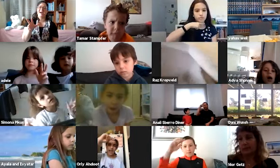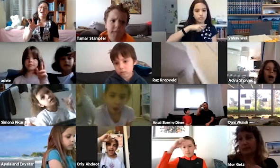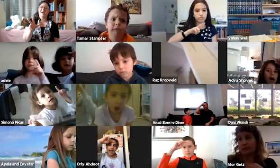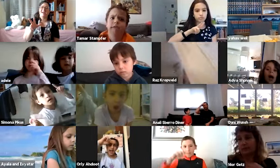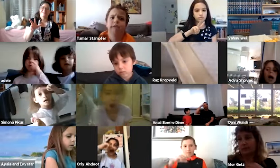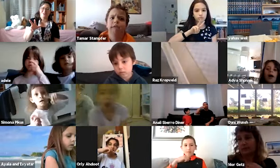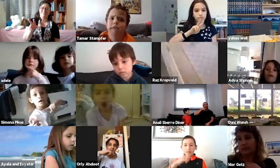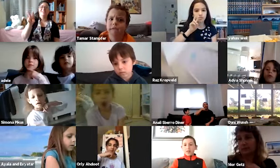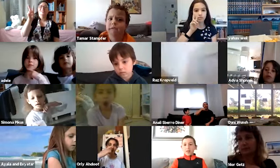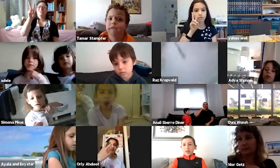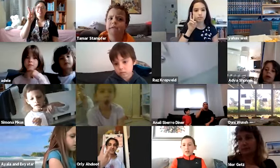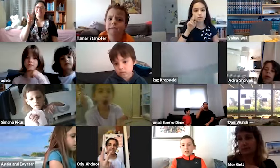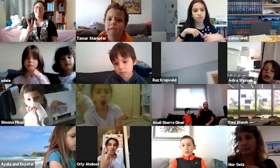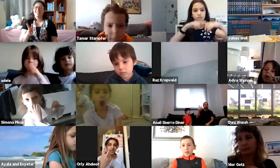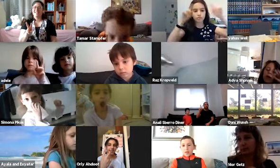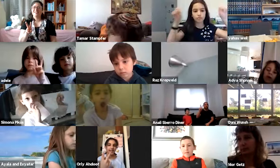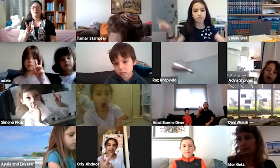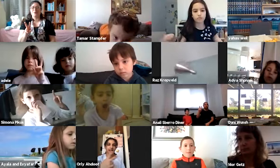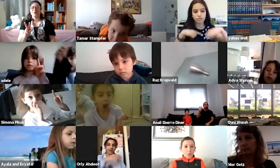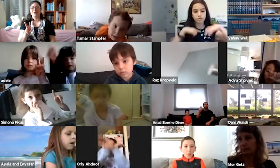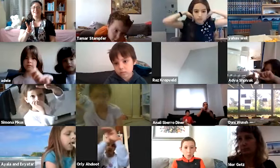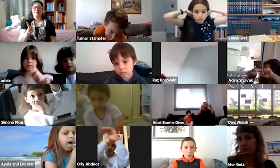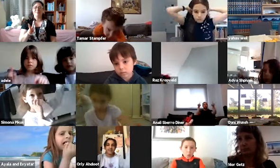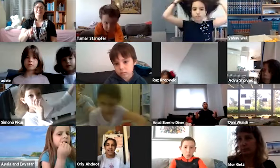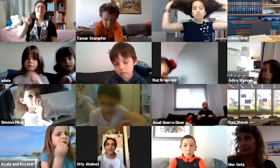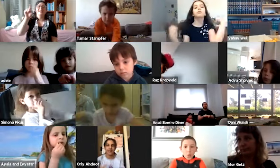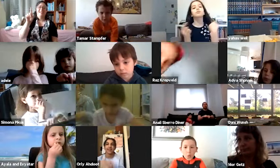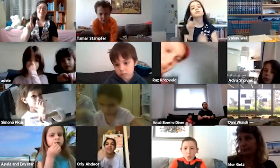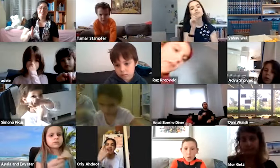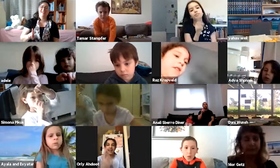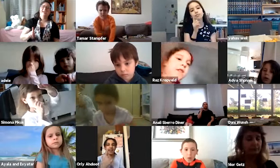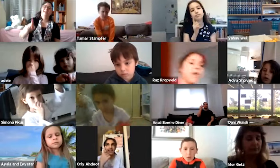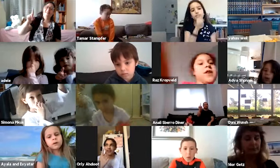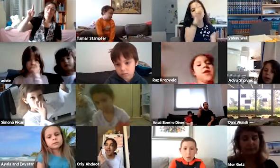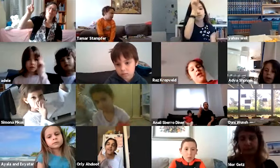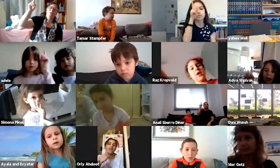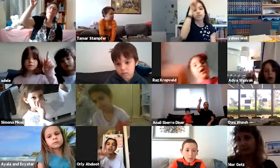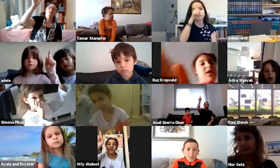אבות. שני לוחות הברית. אחד אלוהנו,